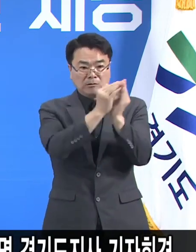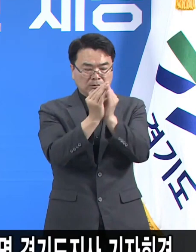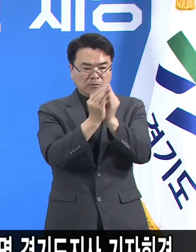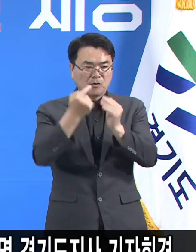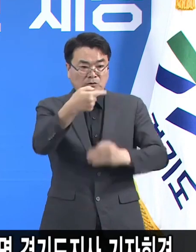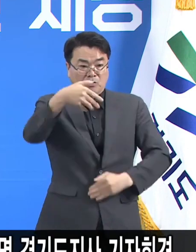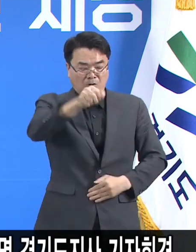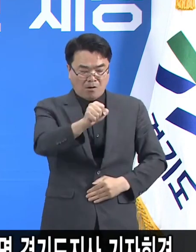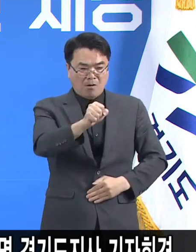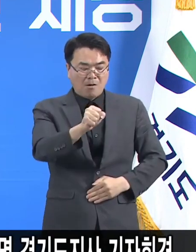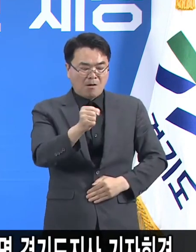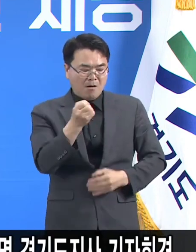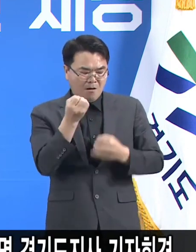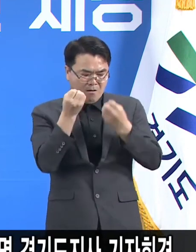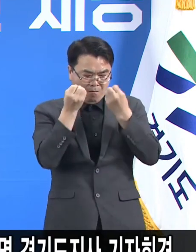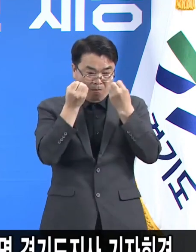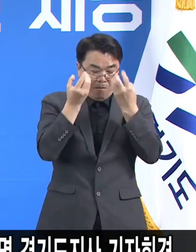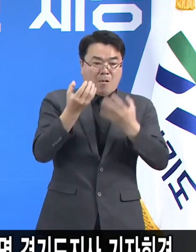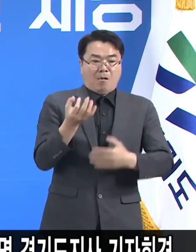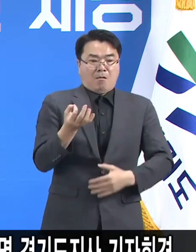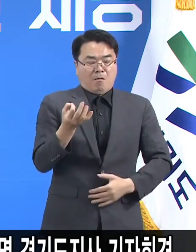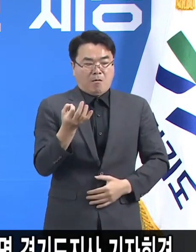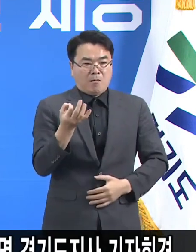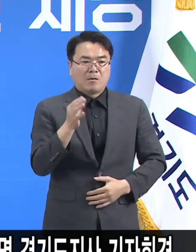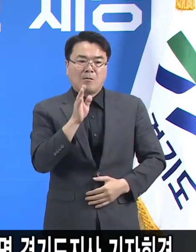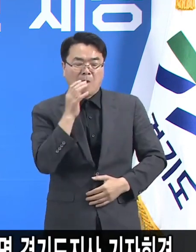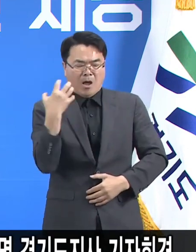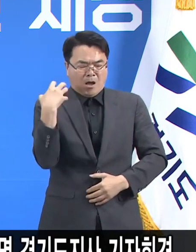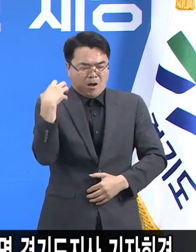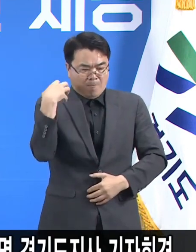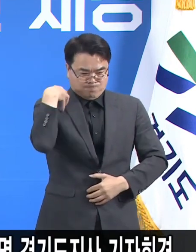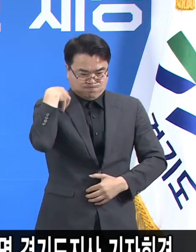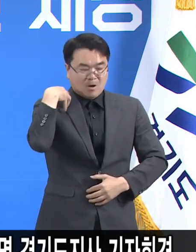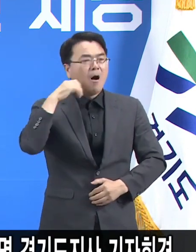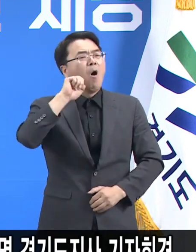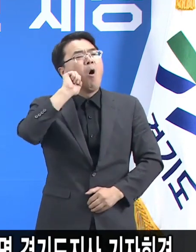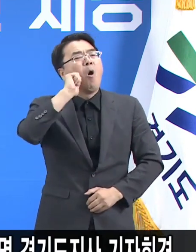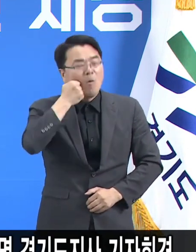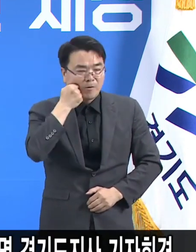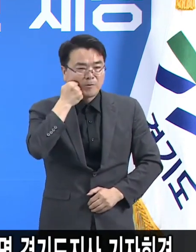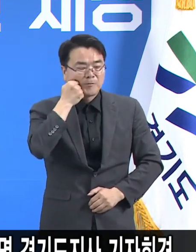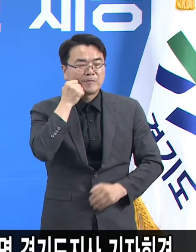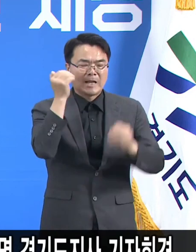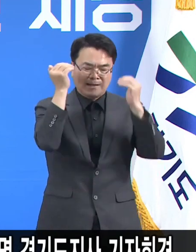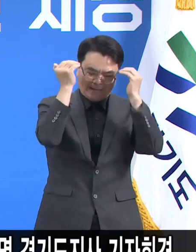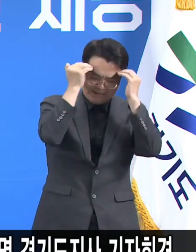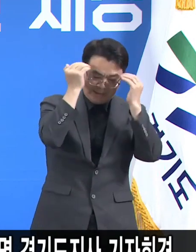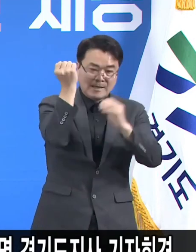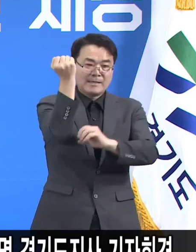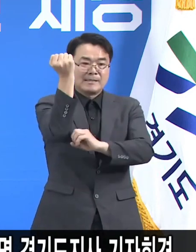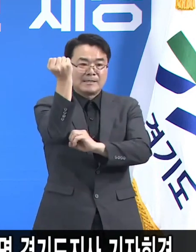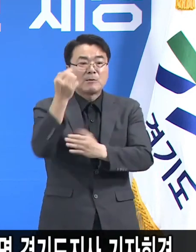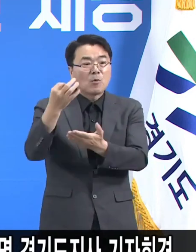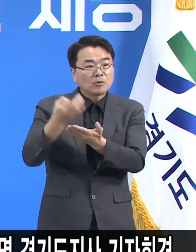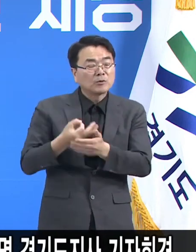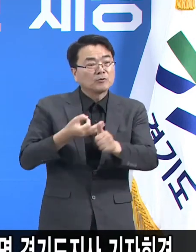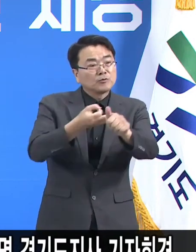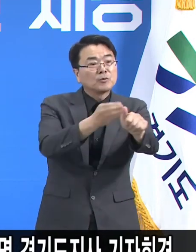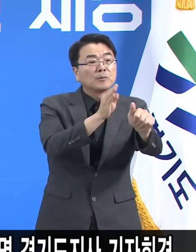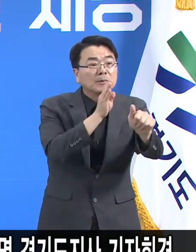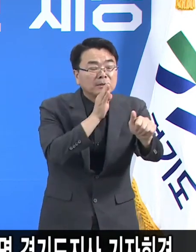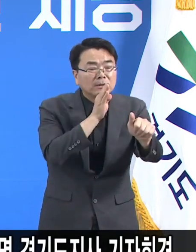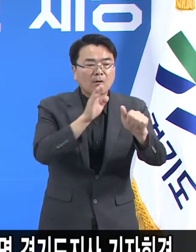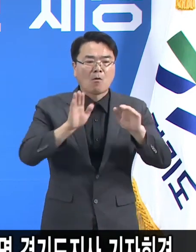엄청난 금액에 사실 감당하기가 쉽지 않은 금액의 재난기본소득을 지급했습니다. 올해도